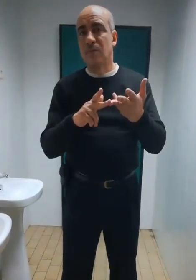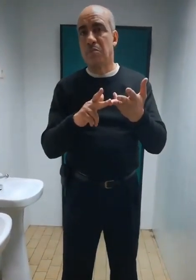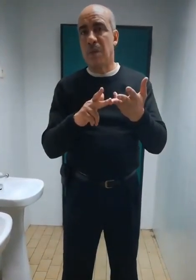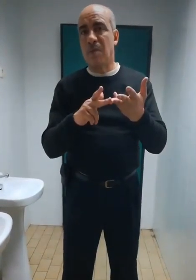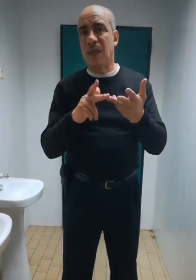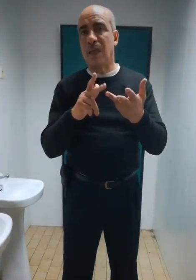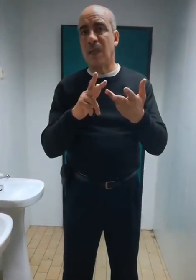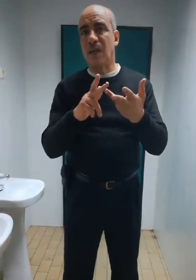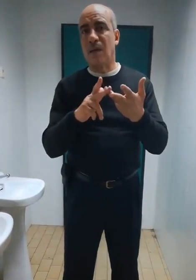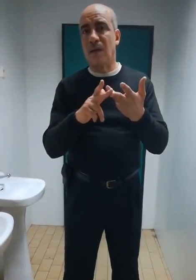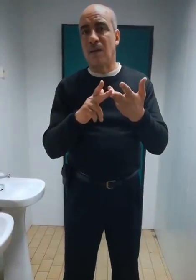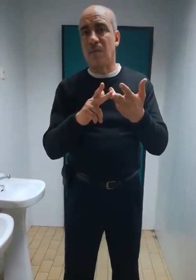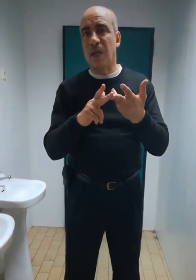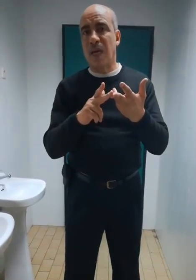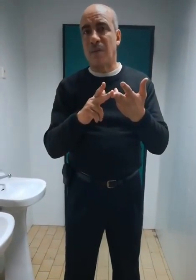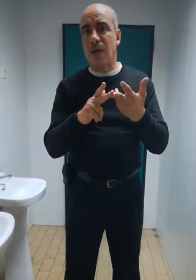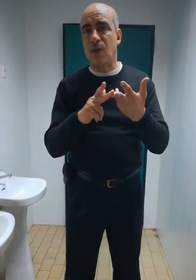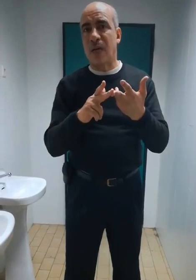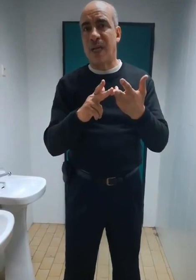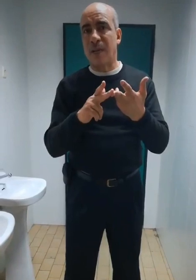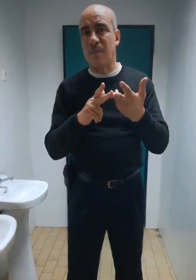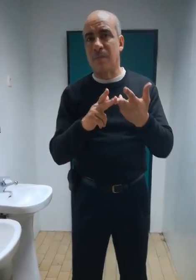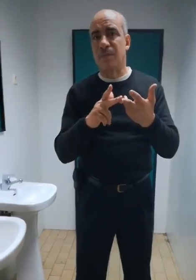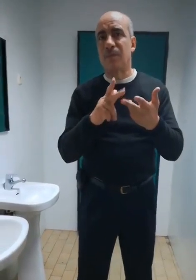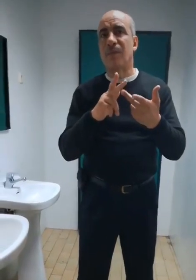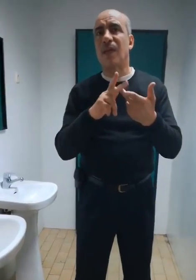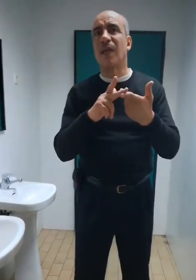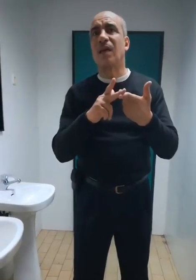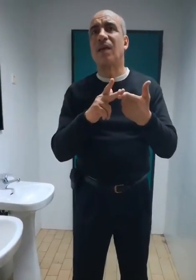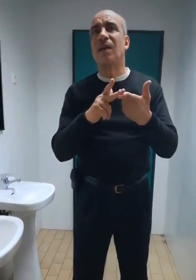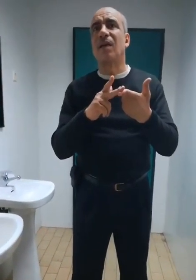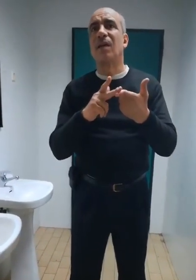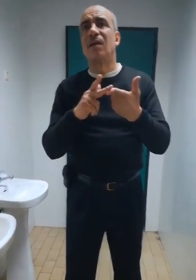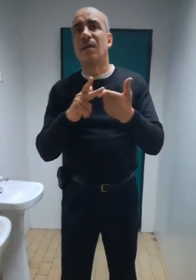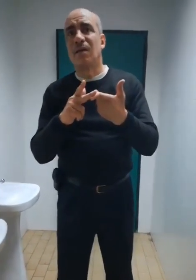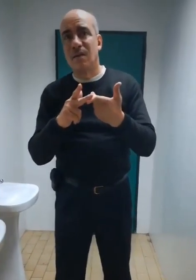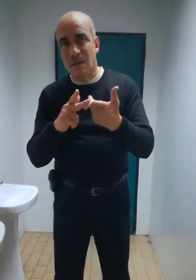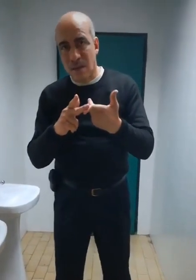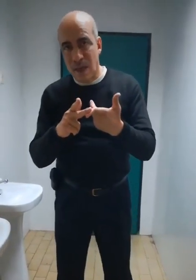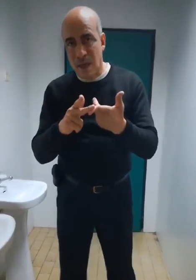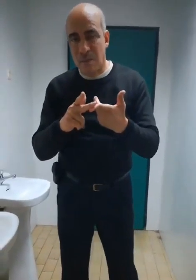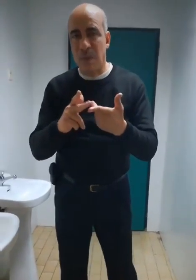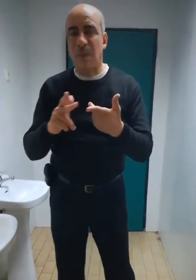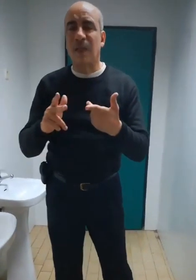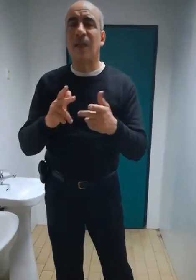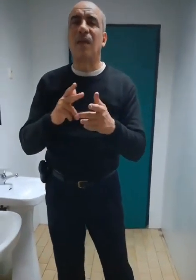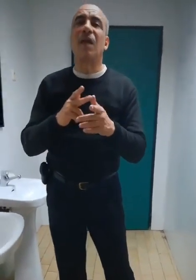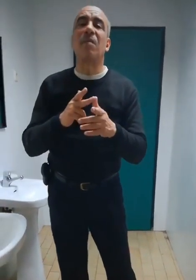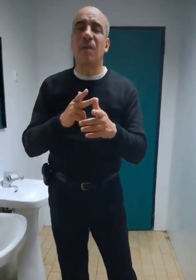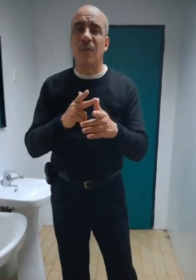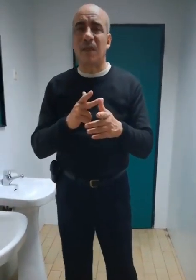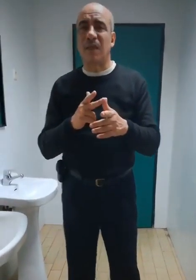mes madres, mes frères, hermanos Kérim, mes padres et mes madres.